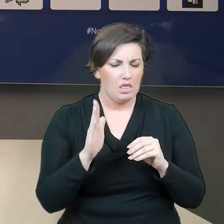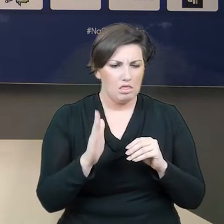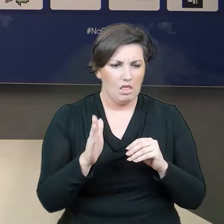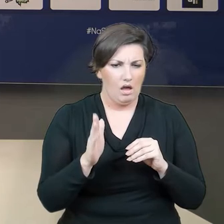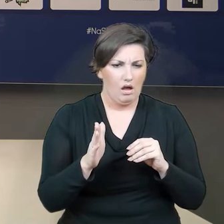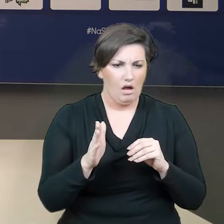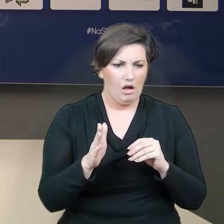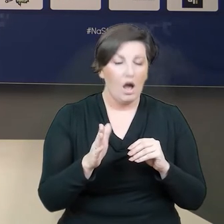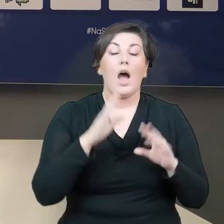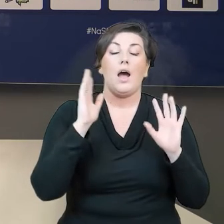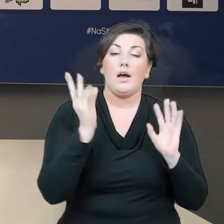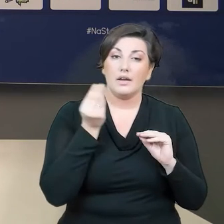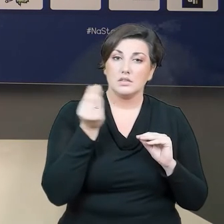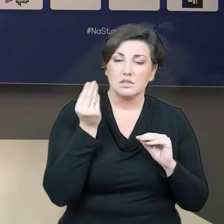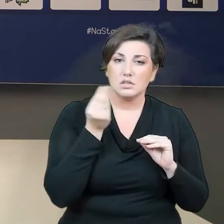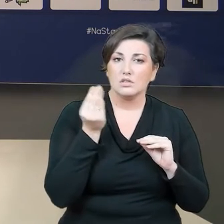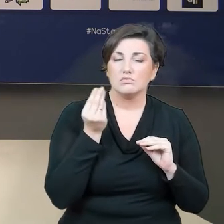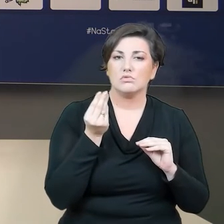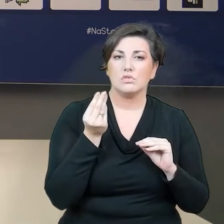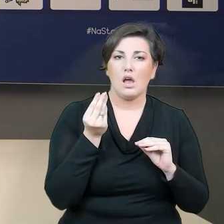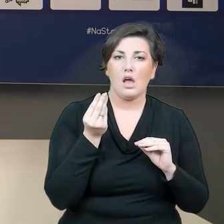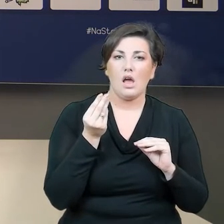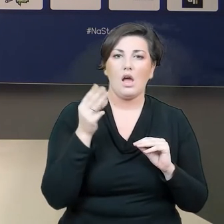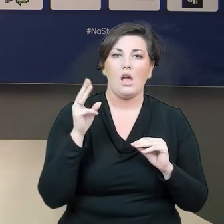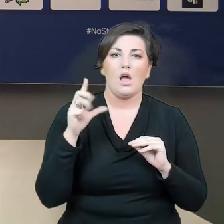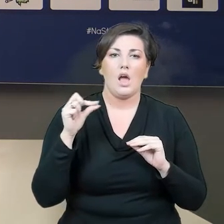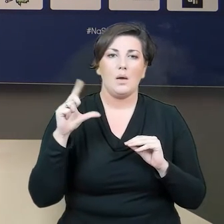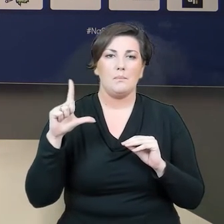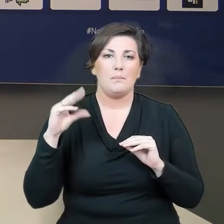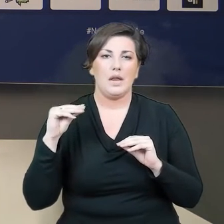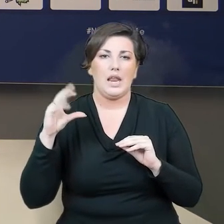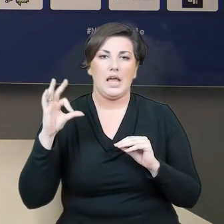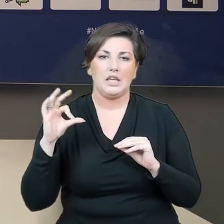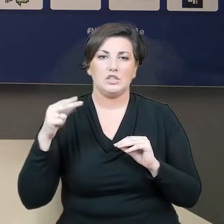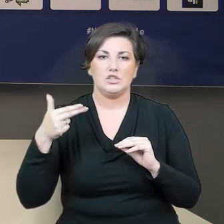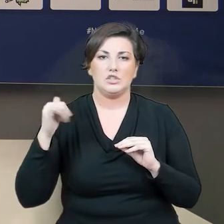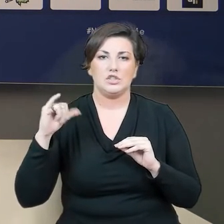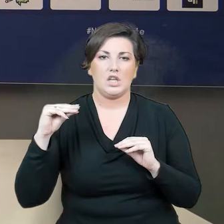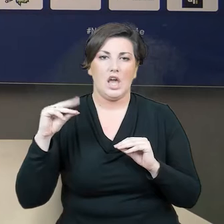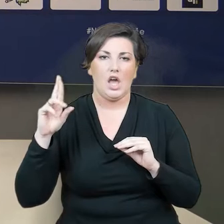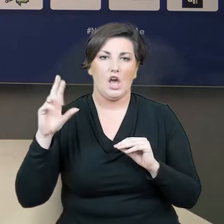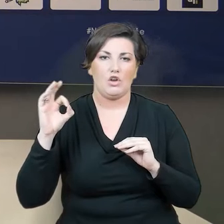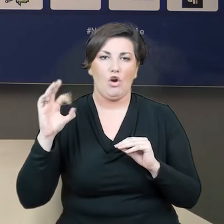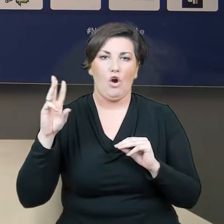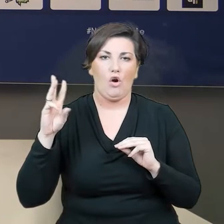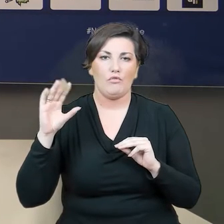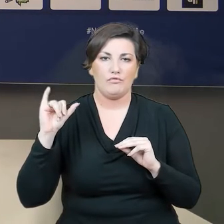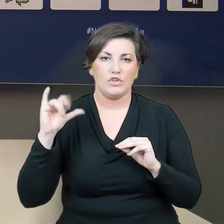No nie mówiąc o Wiciu Pleśnierowiczu i o